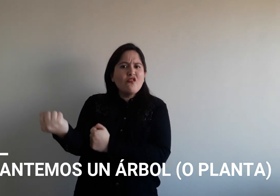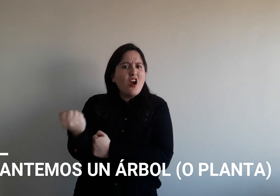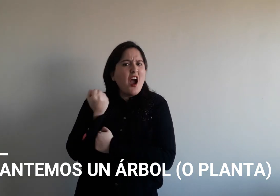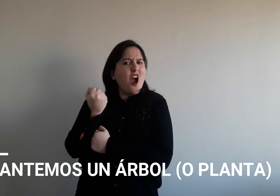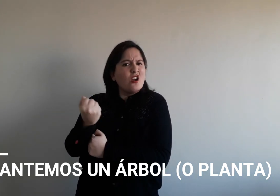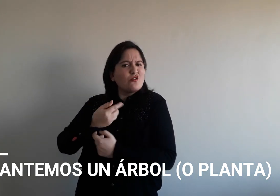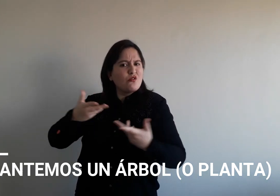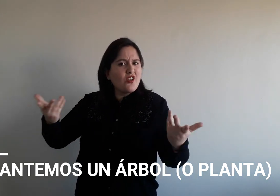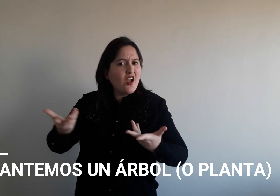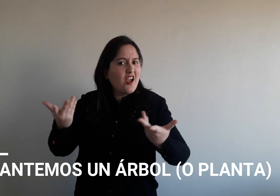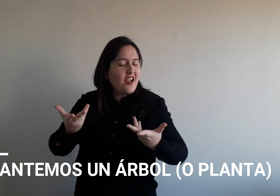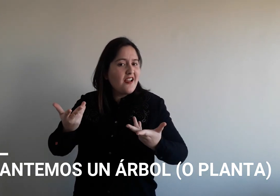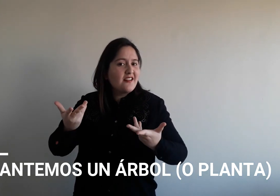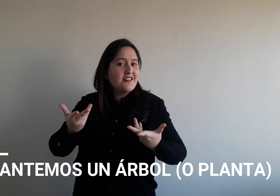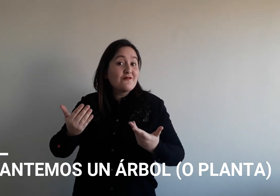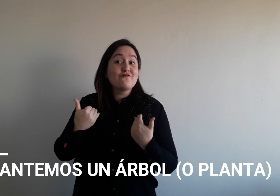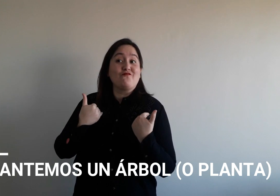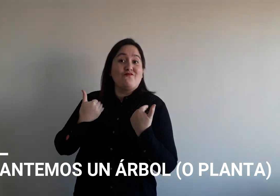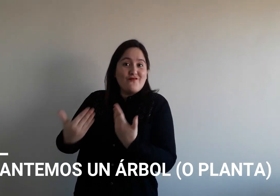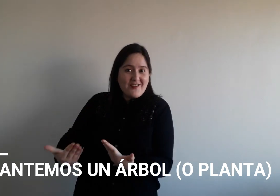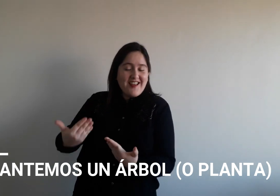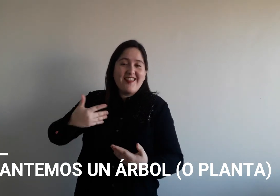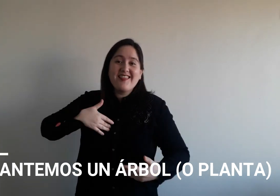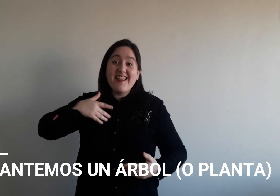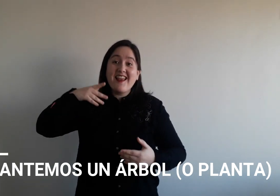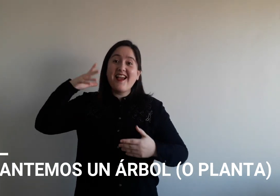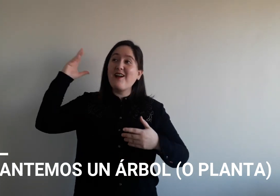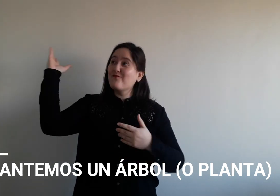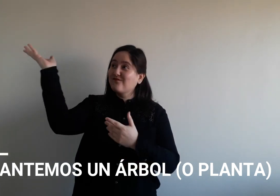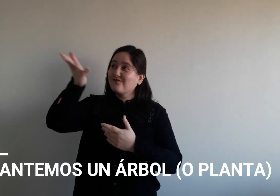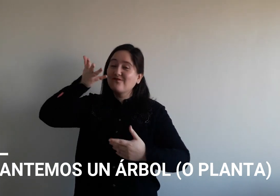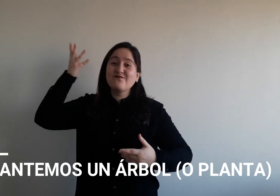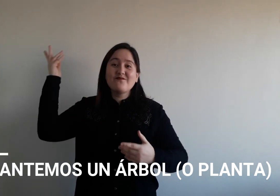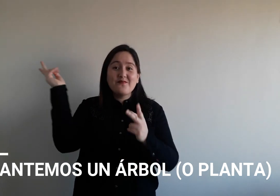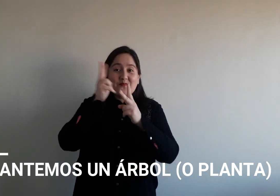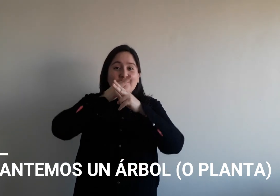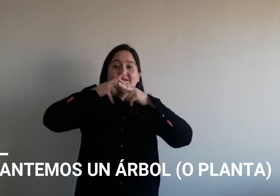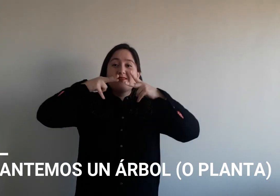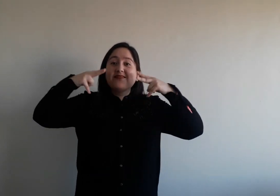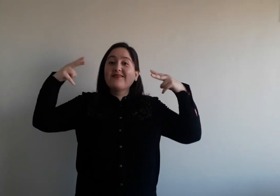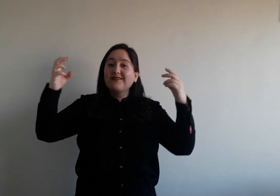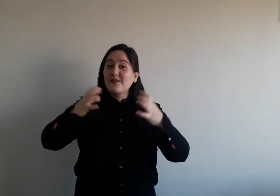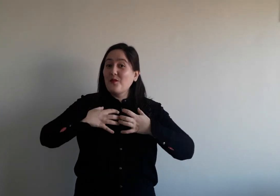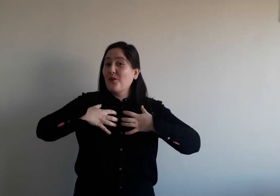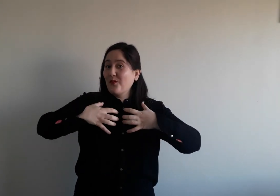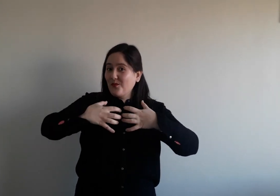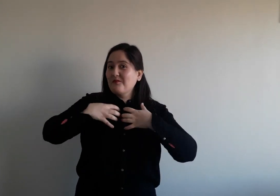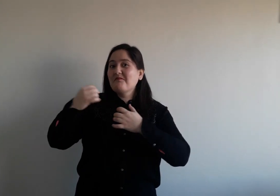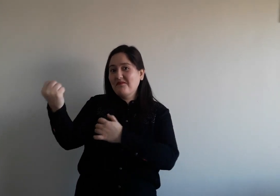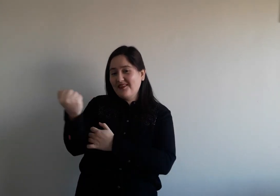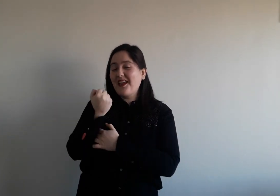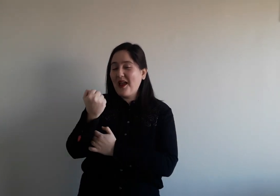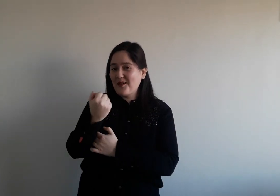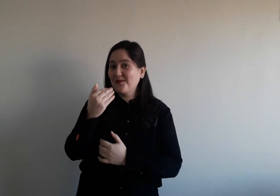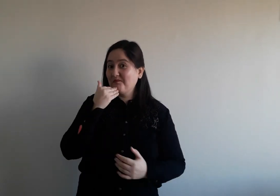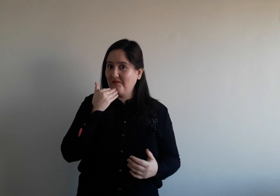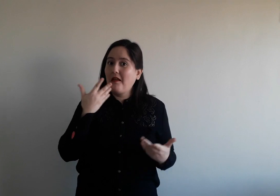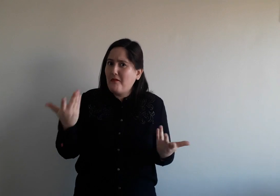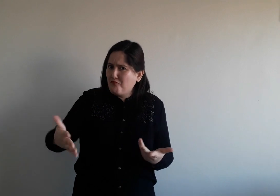Para que nos ayudaría a tener árboles o poder plantar, los árboles nos entregan el oxígeno para que